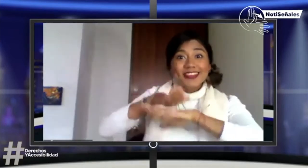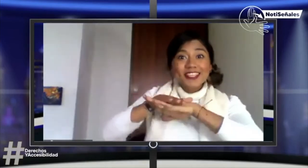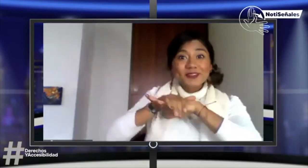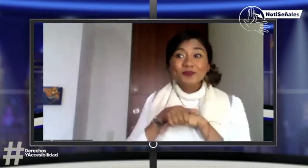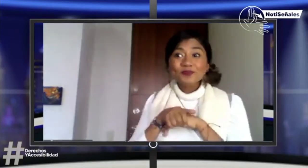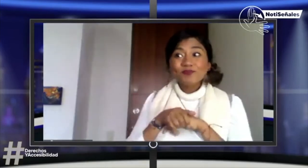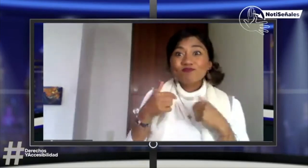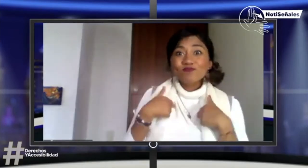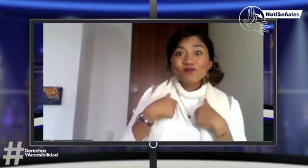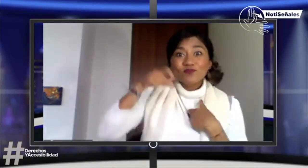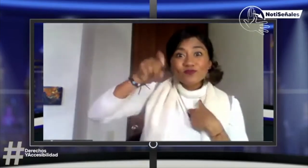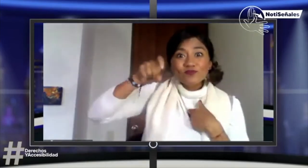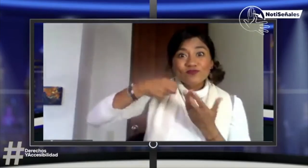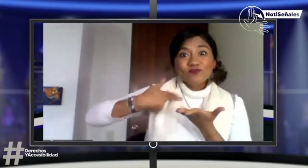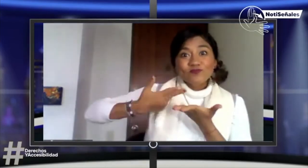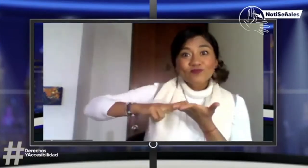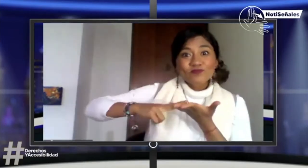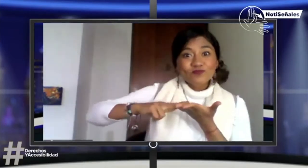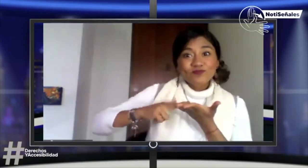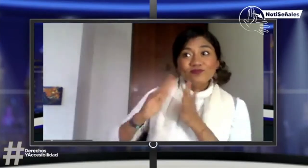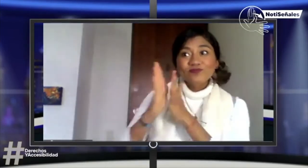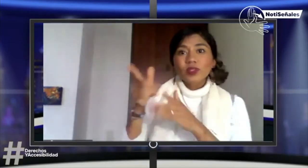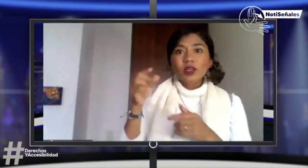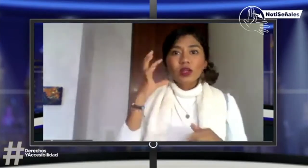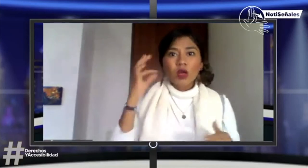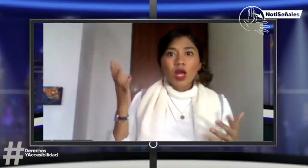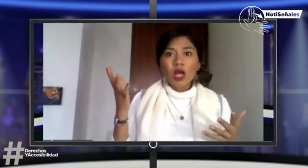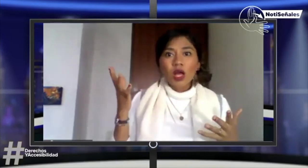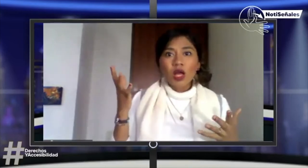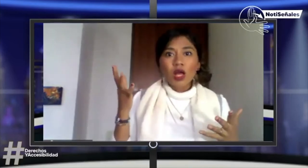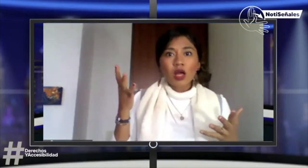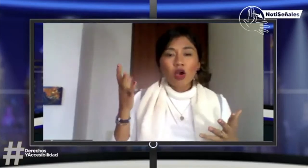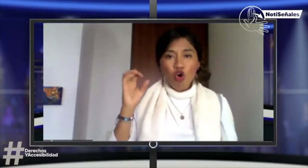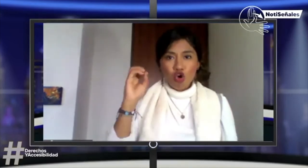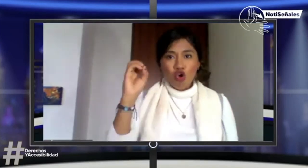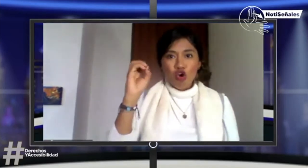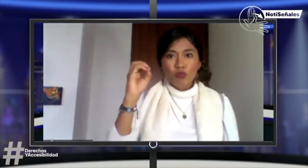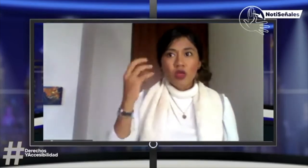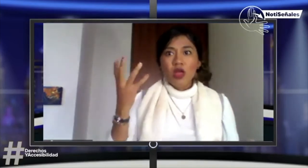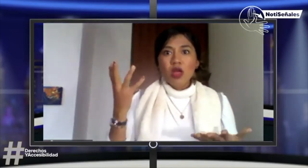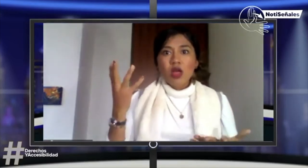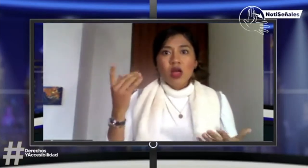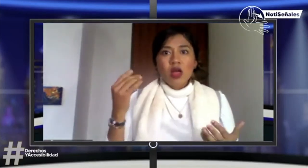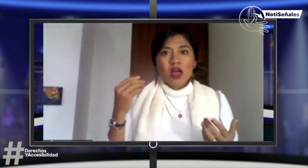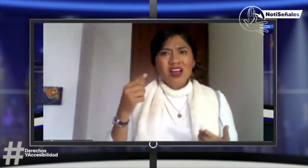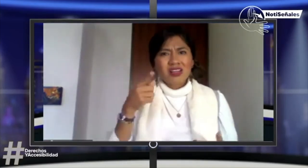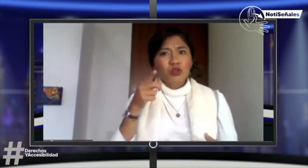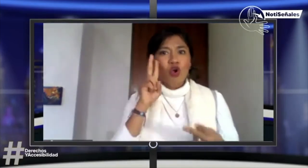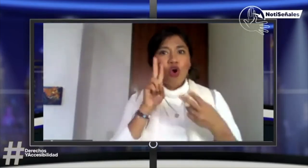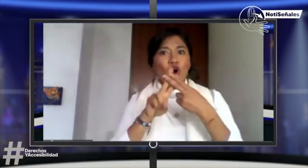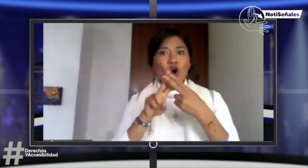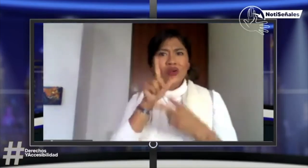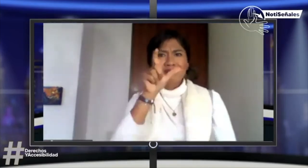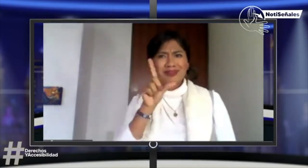quería probar. Pues, obviamente me dirigí en lengua de señas. Le dije que necesitaba un intérprete. Era un funcionario.